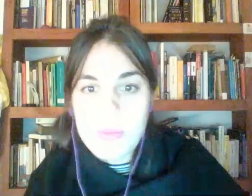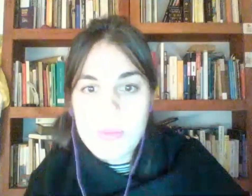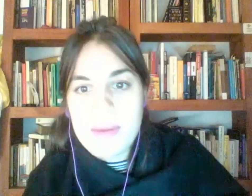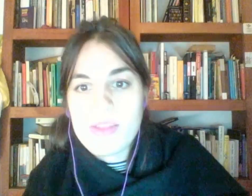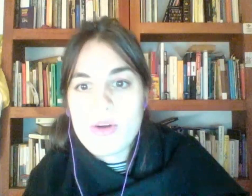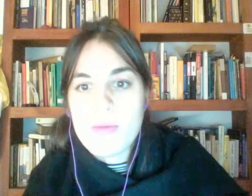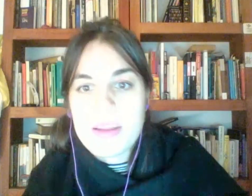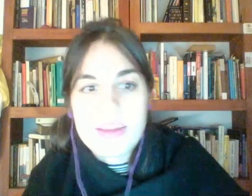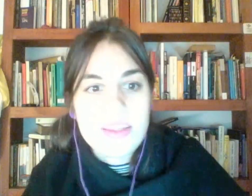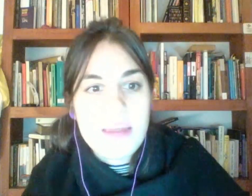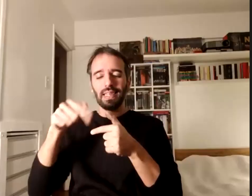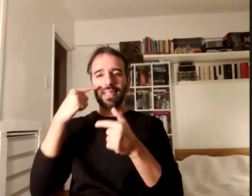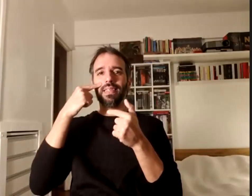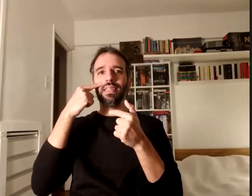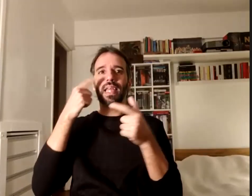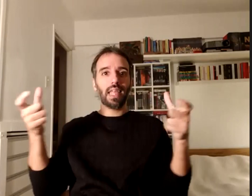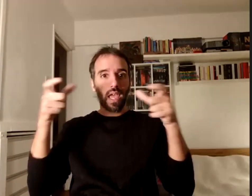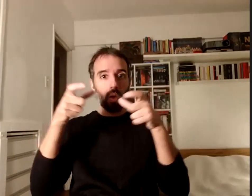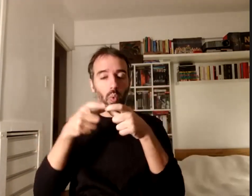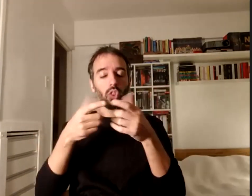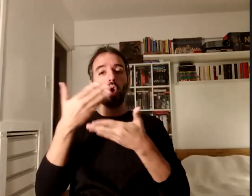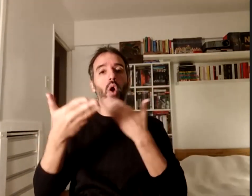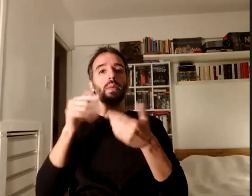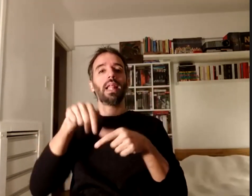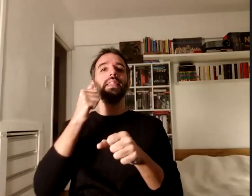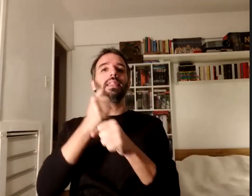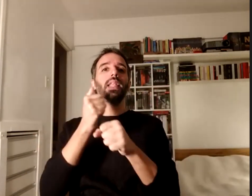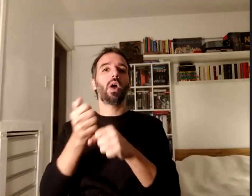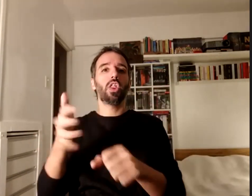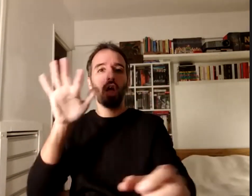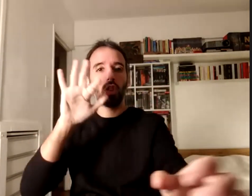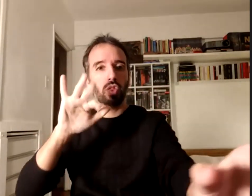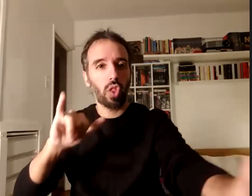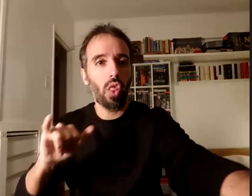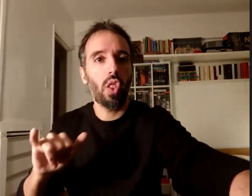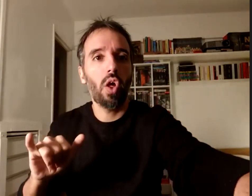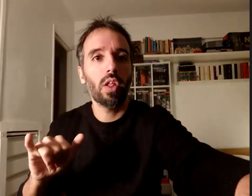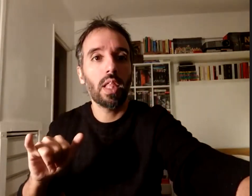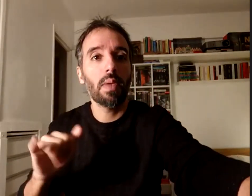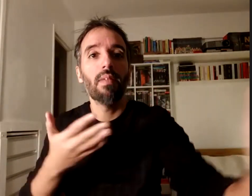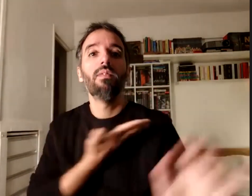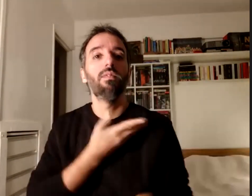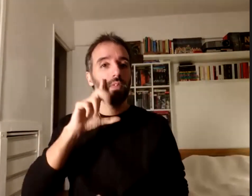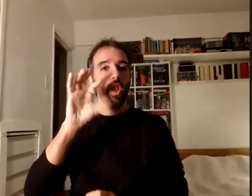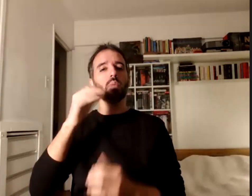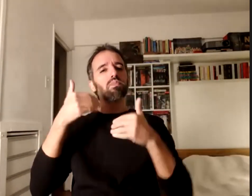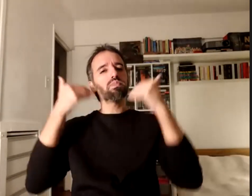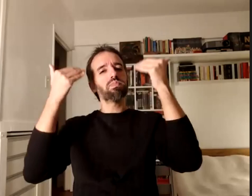evento y compartir cotidianamente el trabajo colaborativo entre equipos de CV de filo en pos de una universidad más inclusiva y